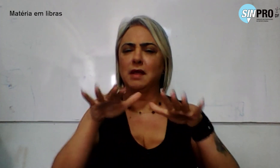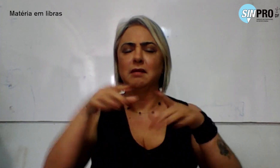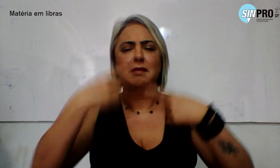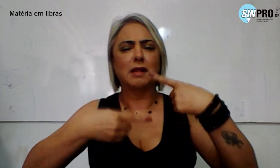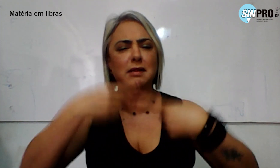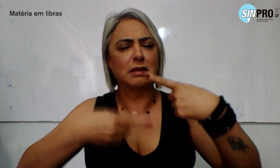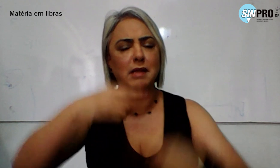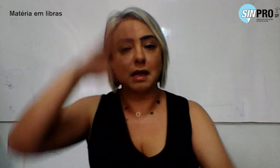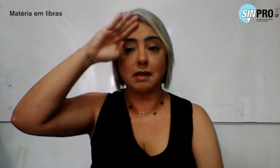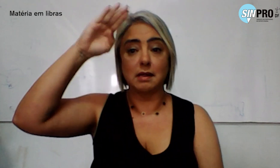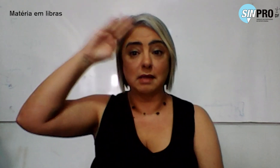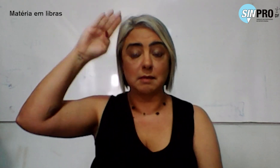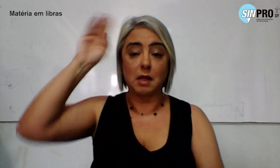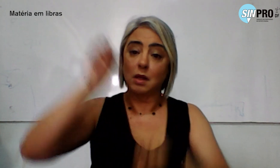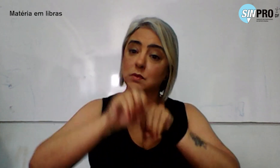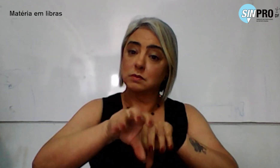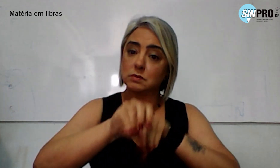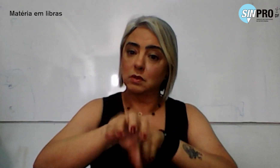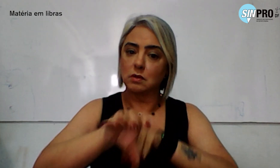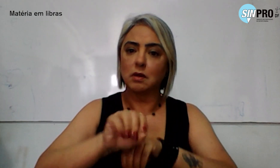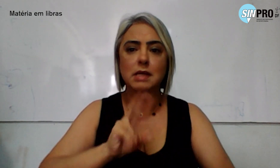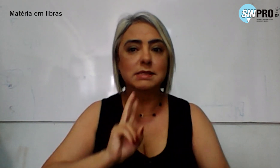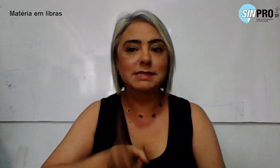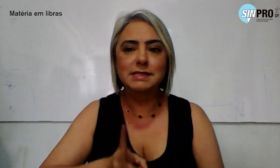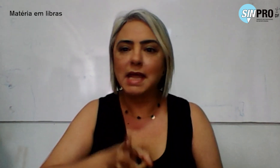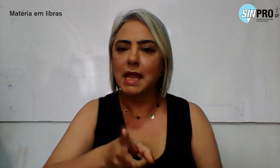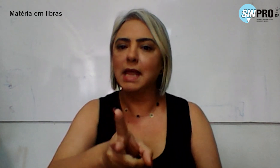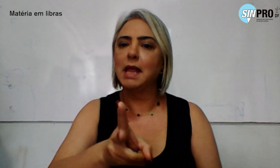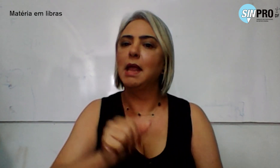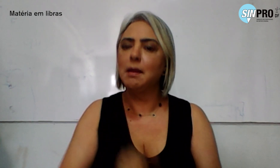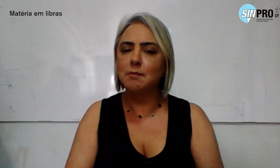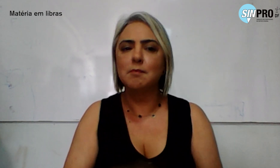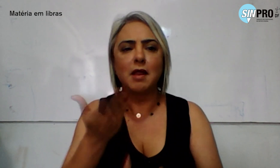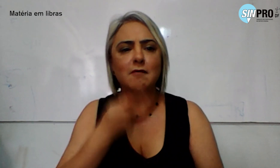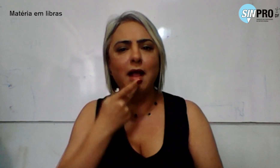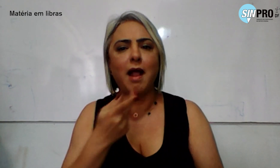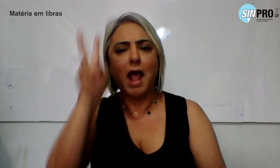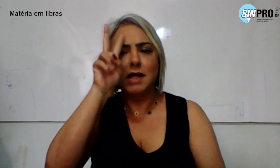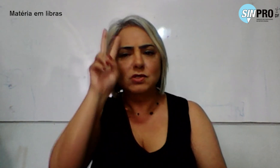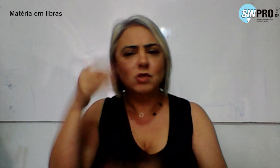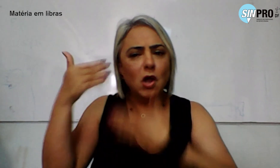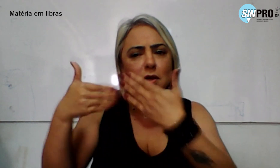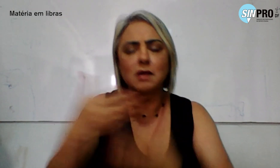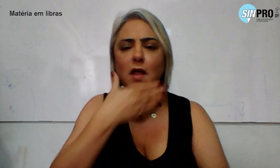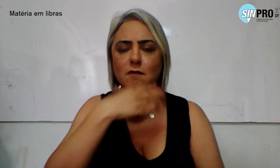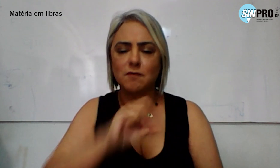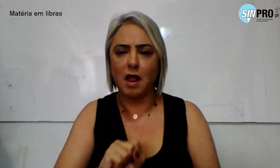acadêmicos sobre educação frequentemente revisitam o legado de Freire, reafirmando